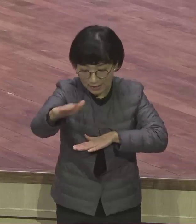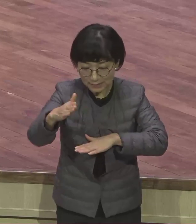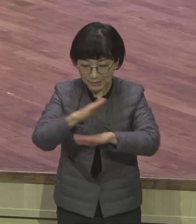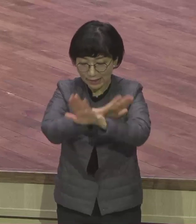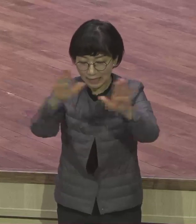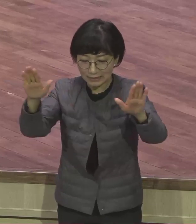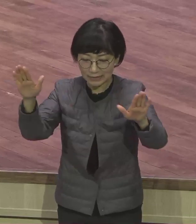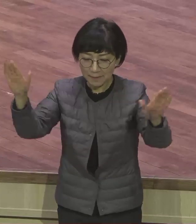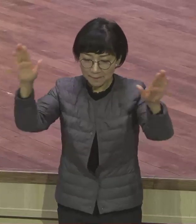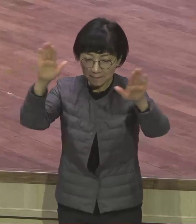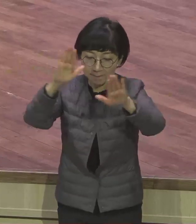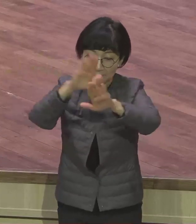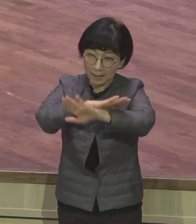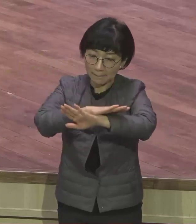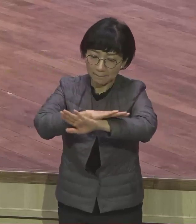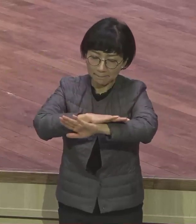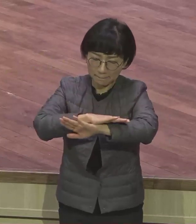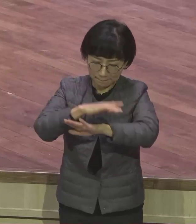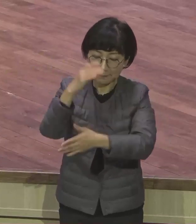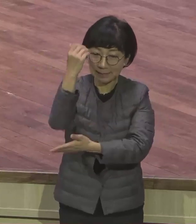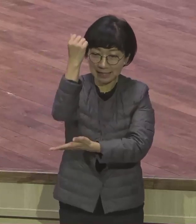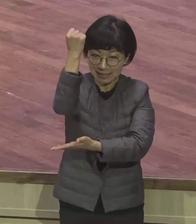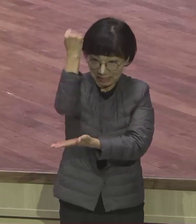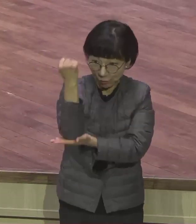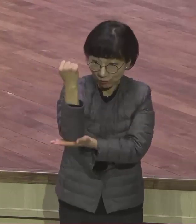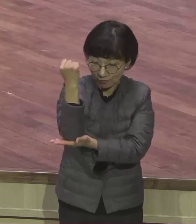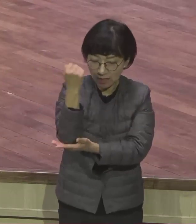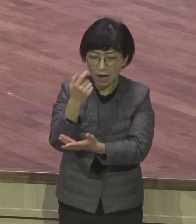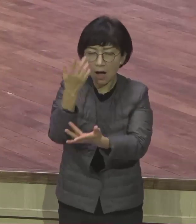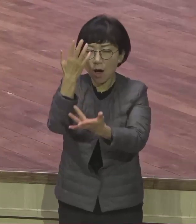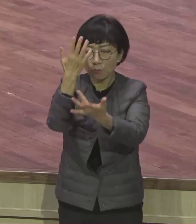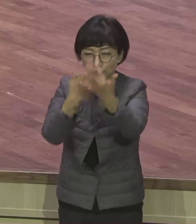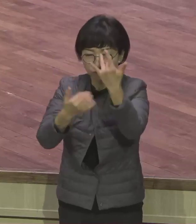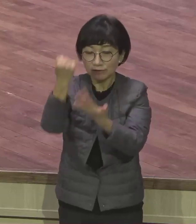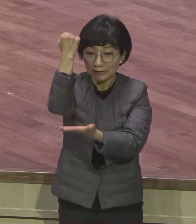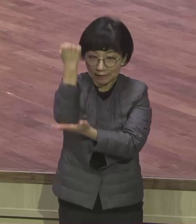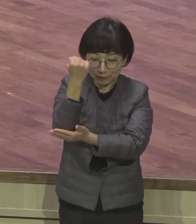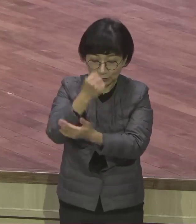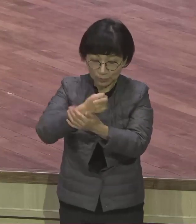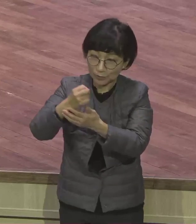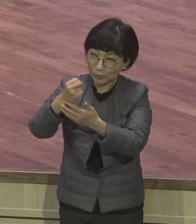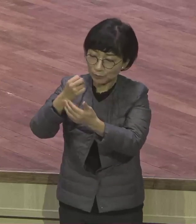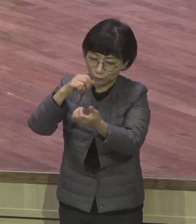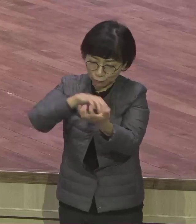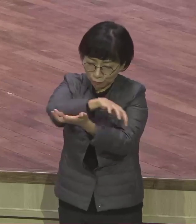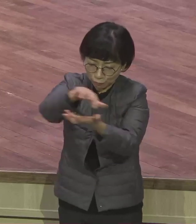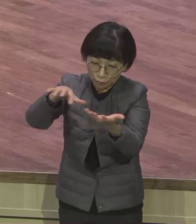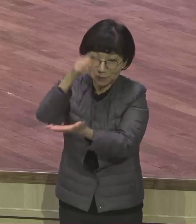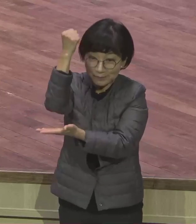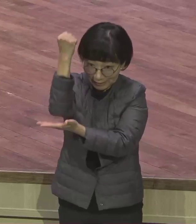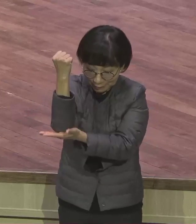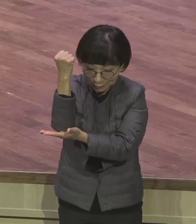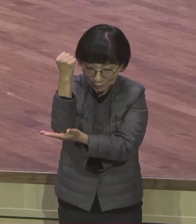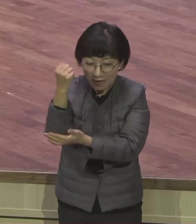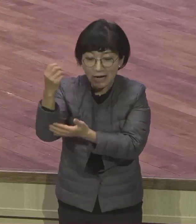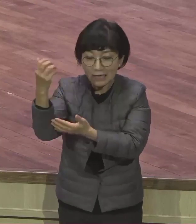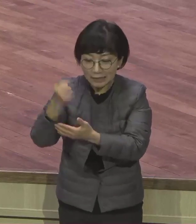밤에는 불기동을 그들에게 비추사 낮이나 밤이나 진행하게 하시니 낮에는 구름기동 밤에는 불기동이 백성 앞에